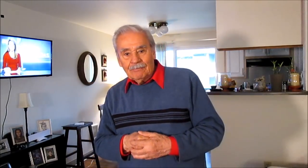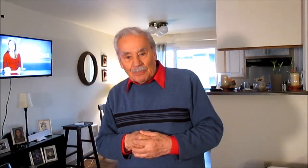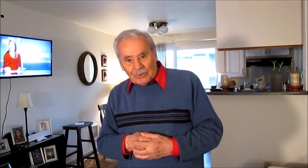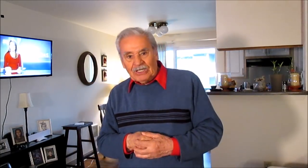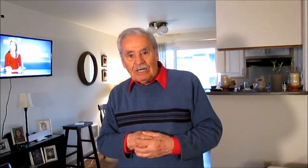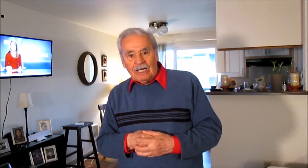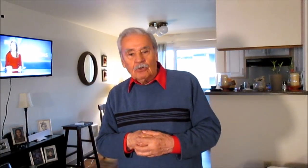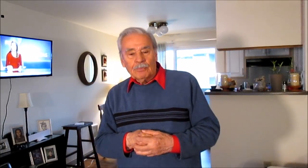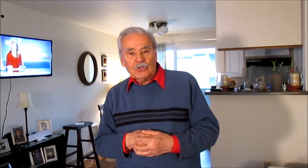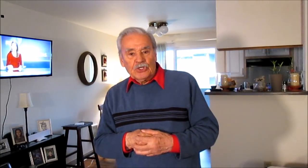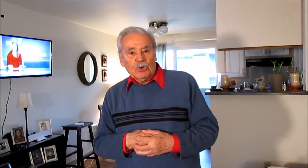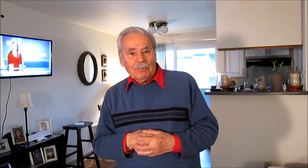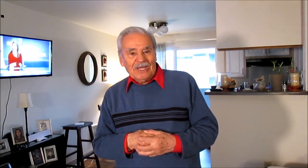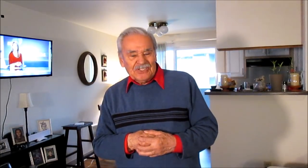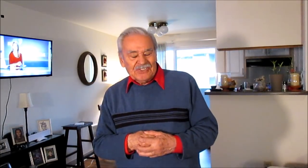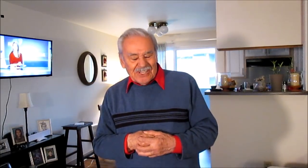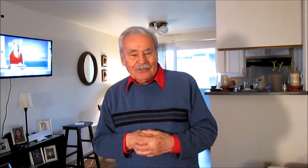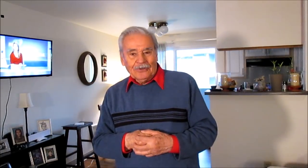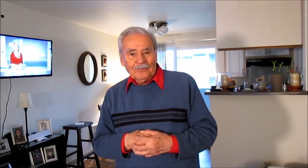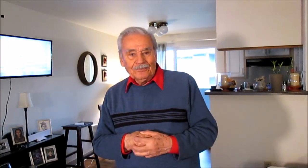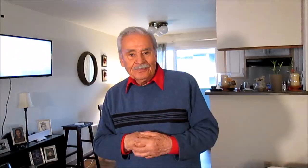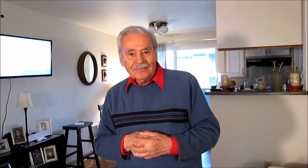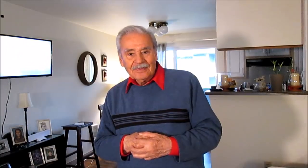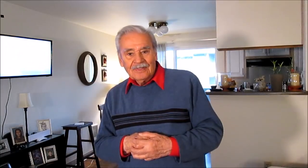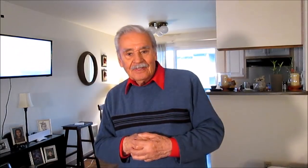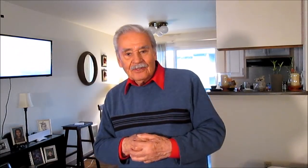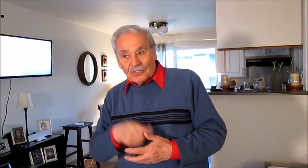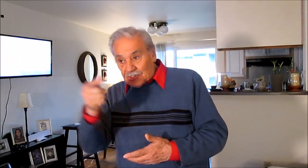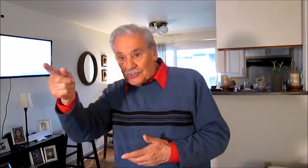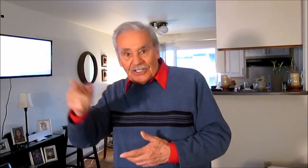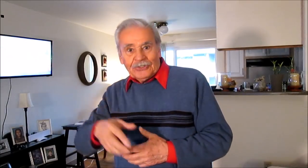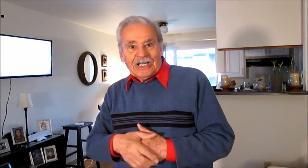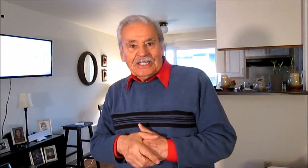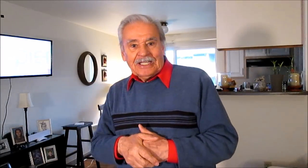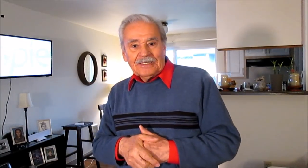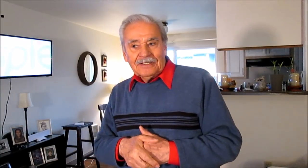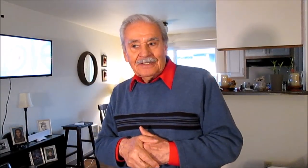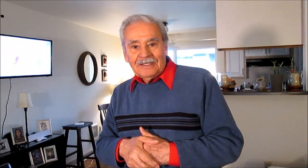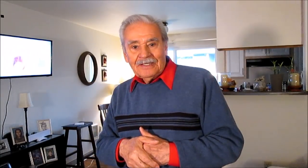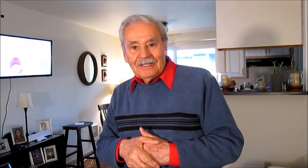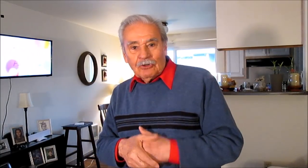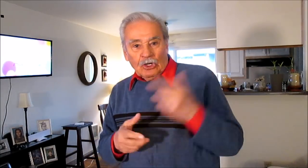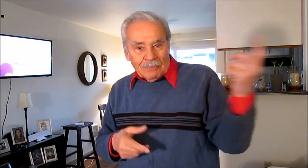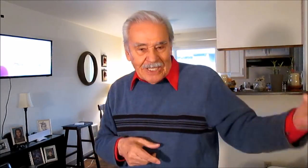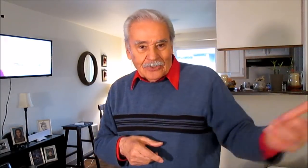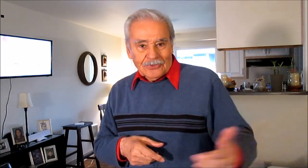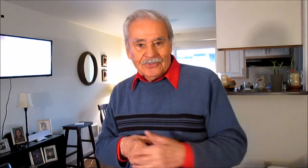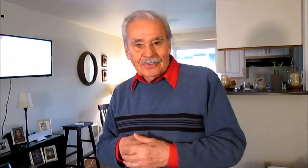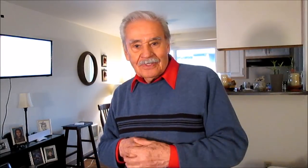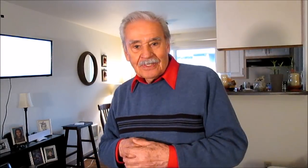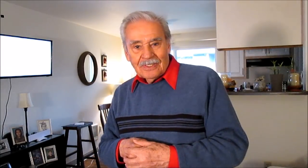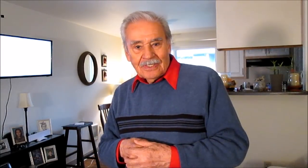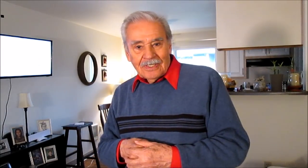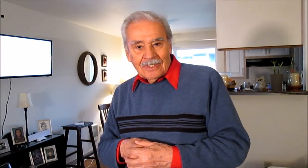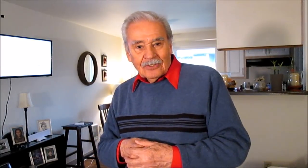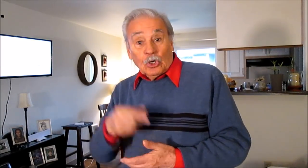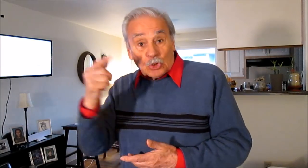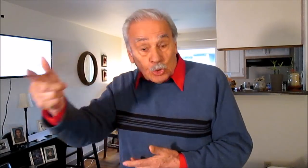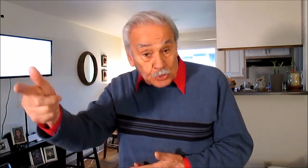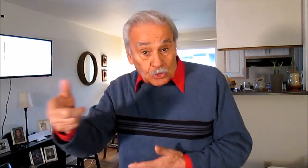proponer algún proyecto de país en serio con esos atorrantes coimeros corruptos